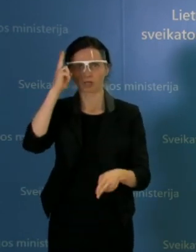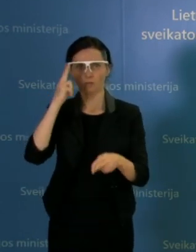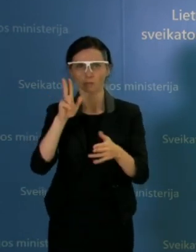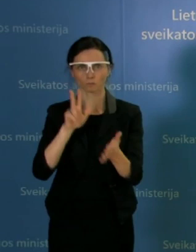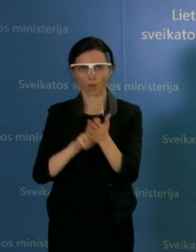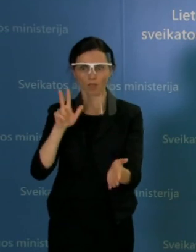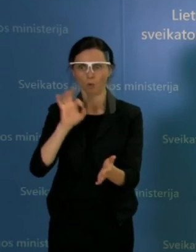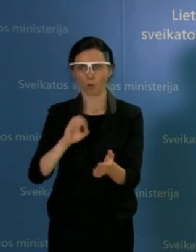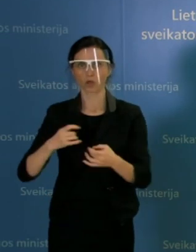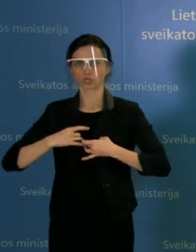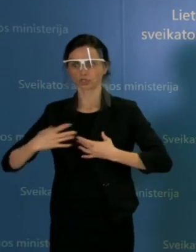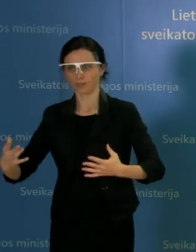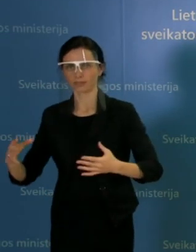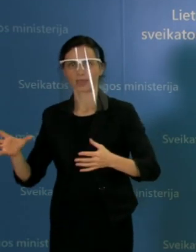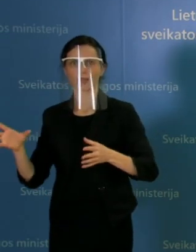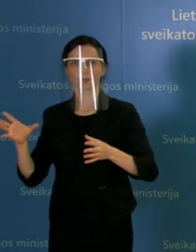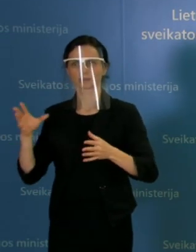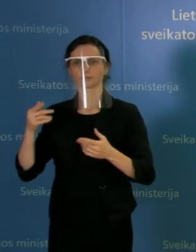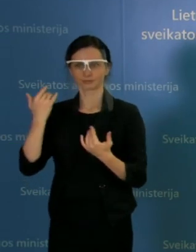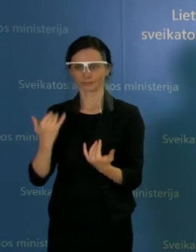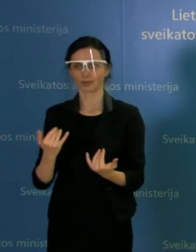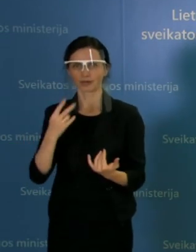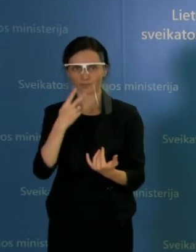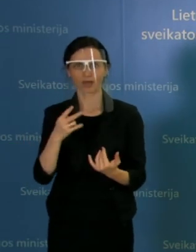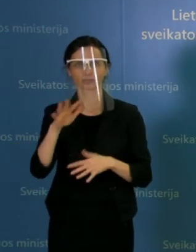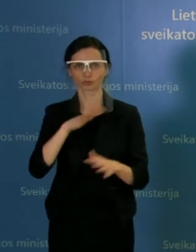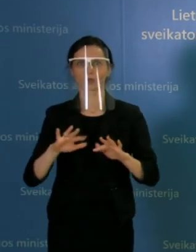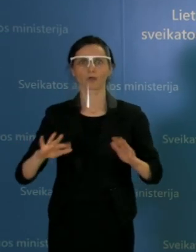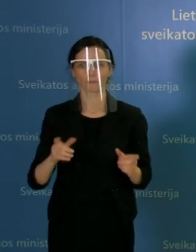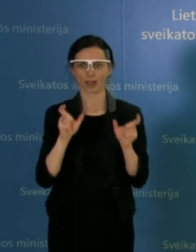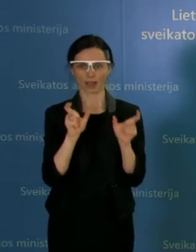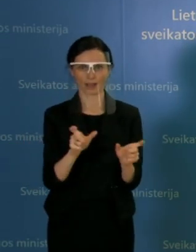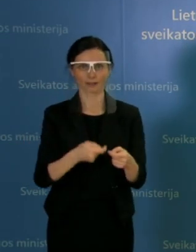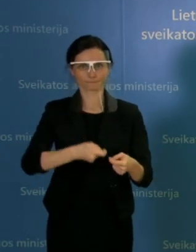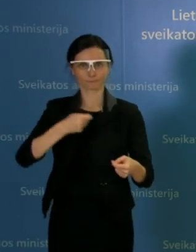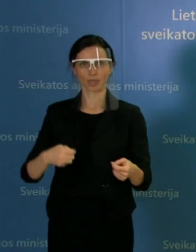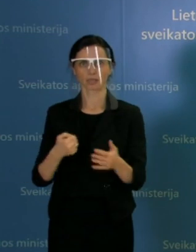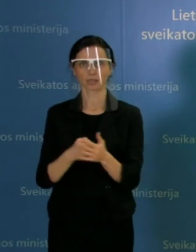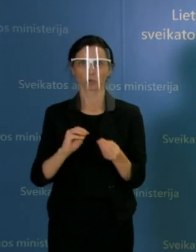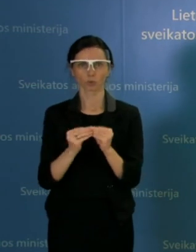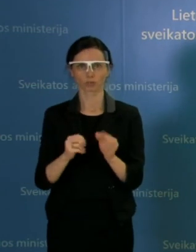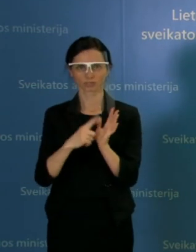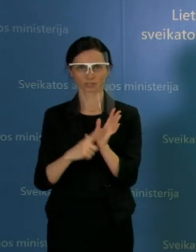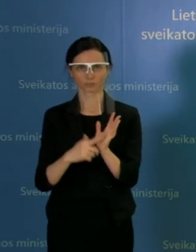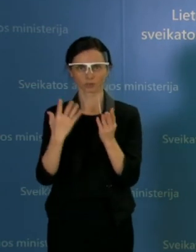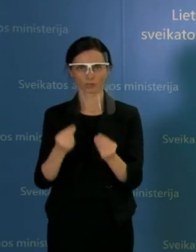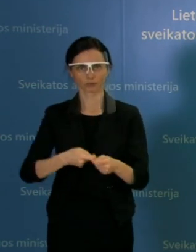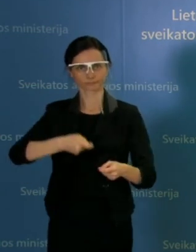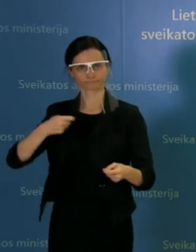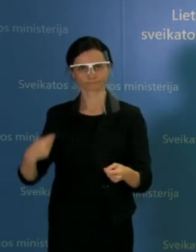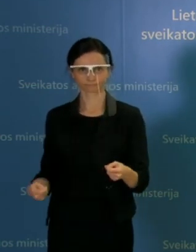susijusi su šventėm, jo labiau, kad jūs žinot, kad karantinas yra režimas pratestas iki gruodžio 17 dienos,